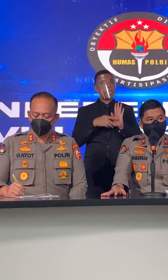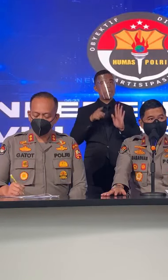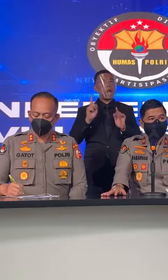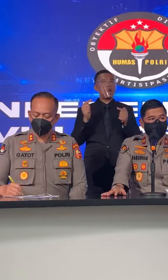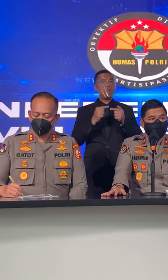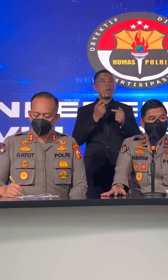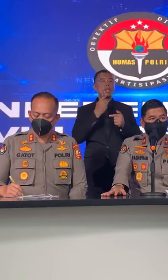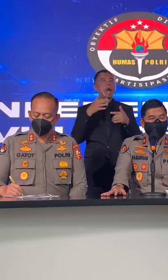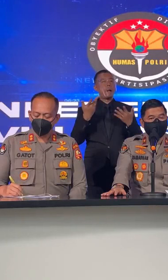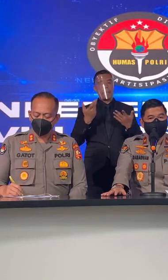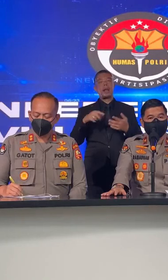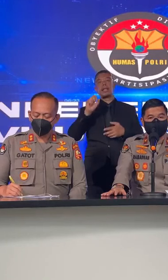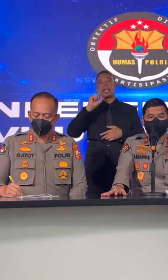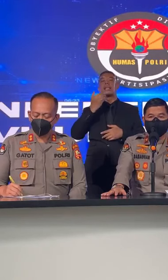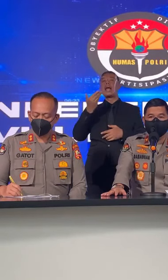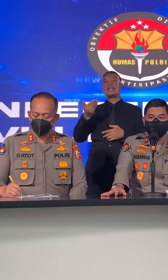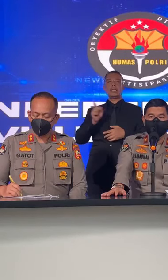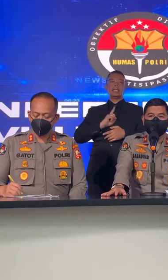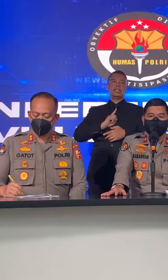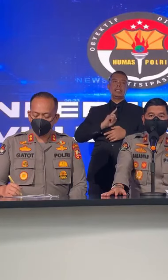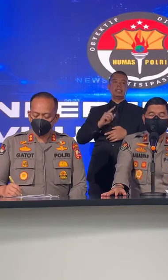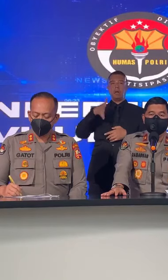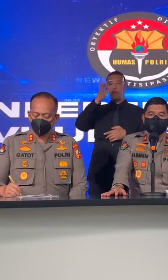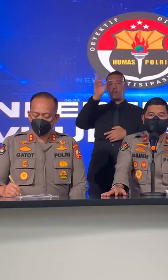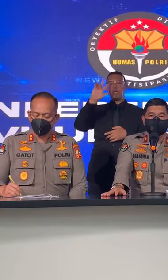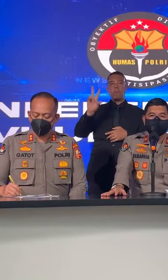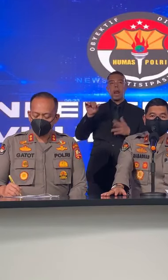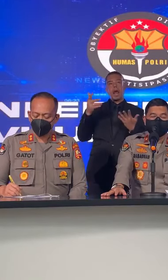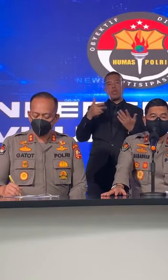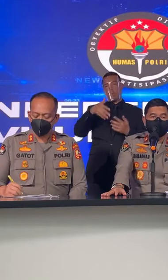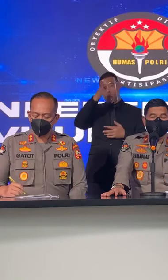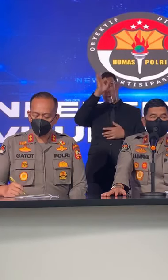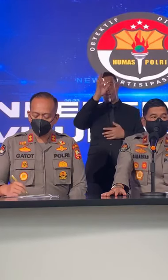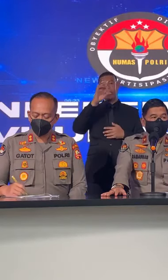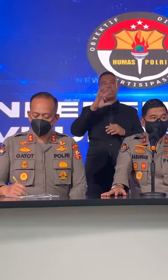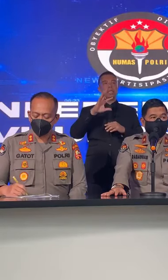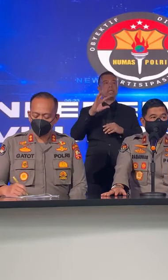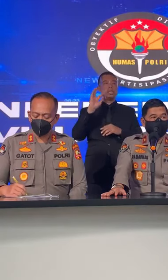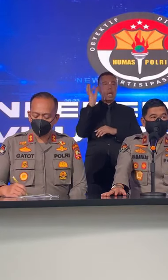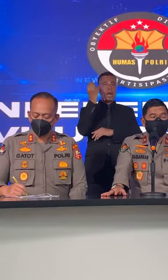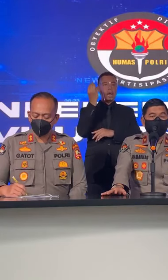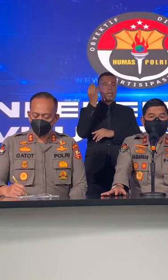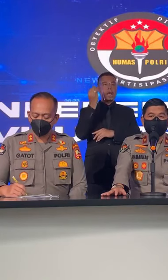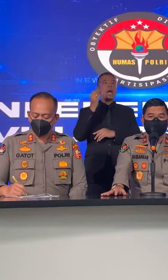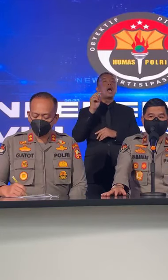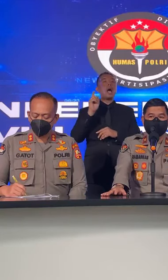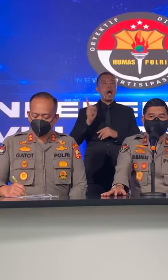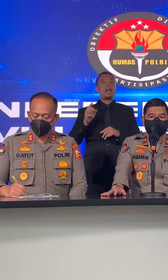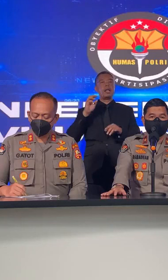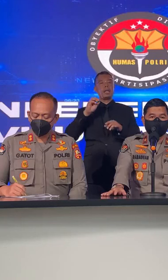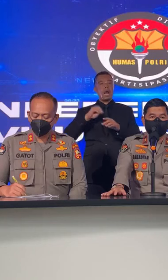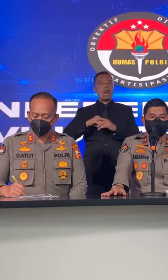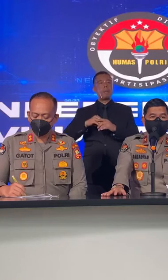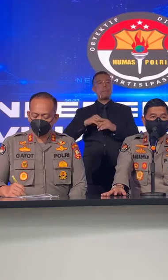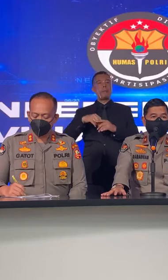Terkait Dengan Apa Bisa Menanyakan Ke Polda Jabar Maupun Polda Metro Jaya Masih Di Polda Yang